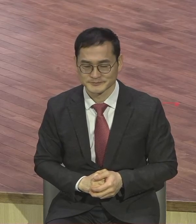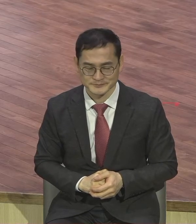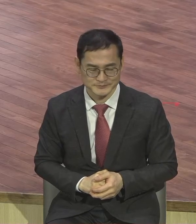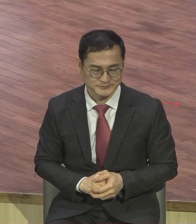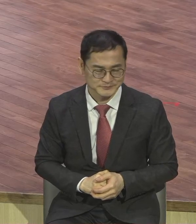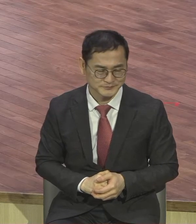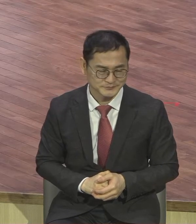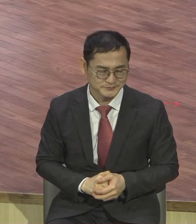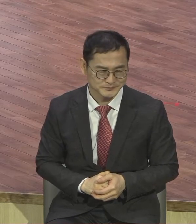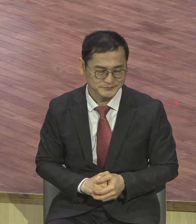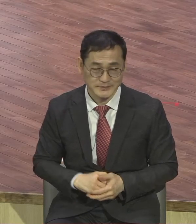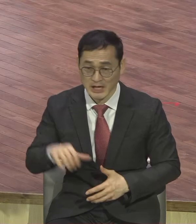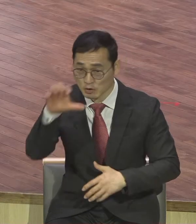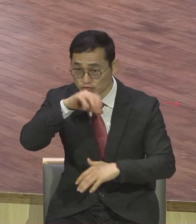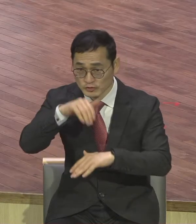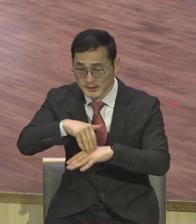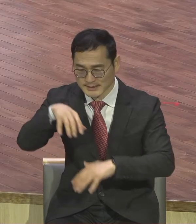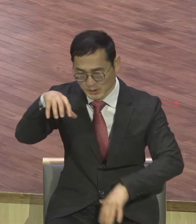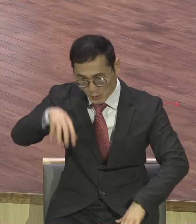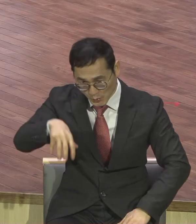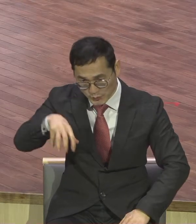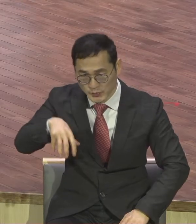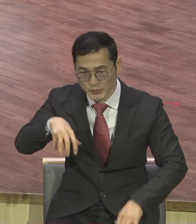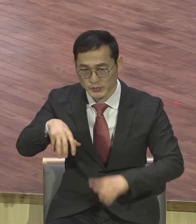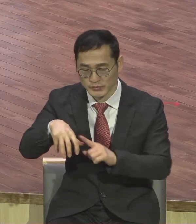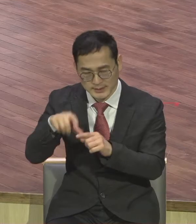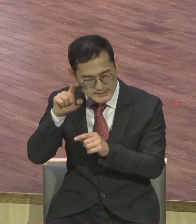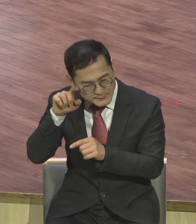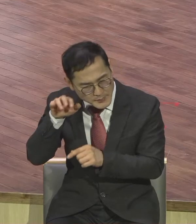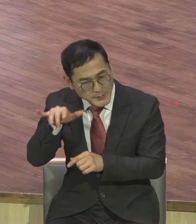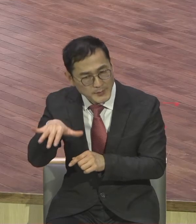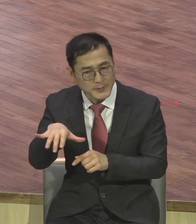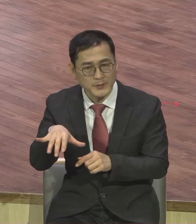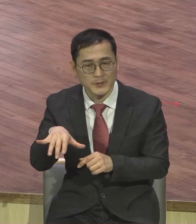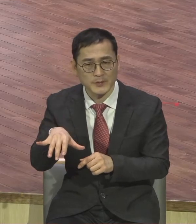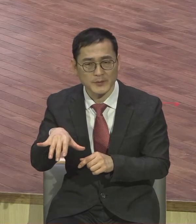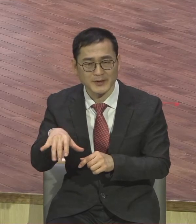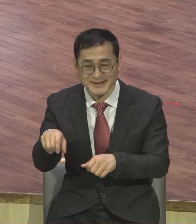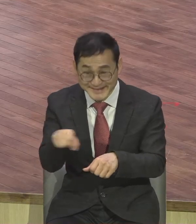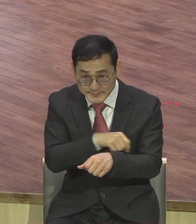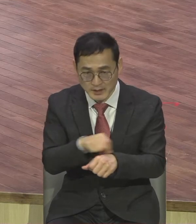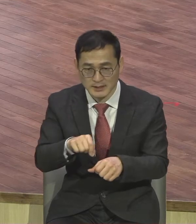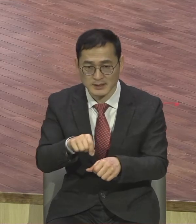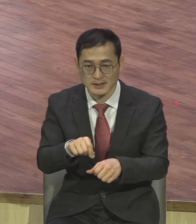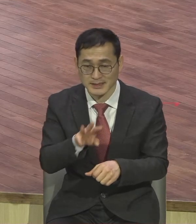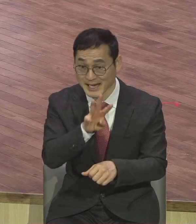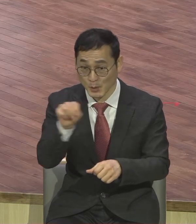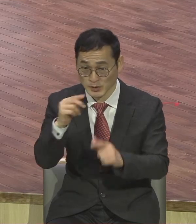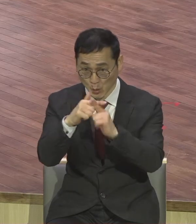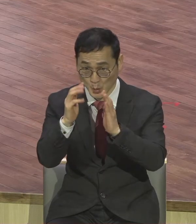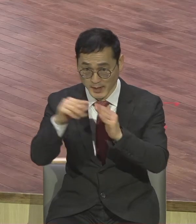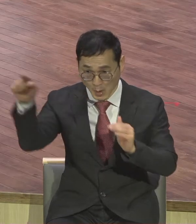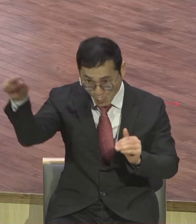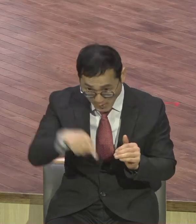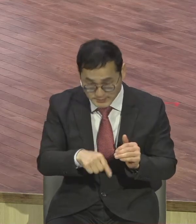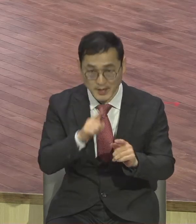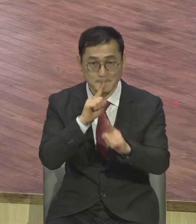특별히 여러분이 예원교에서 말씀을 듣는다 예원교에나 말씀을 듣는다 이게 보통 축복이 아닙니다